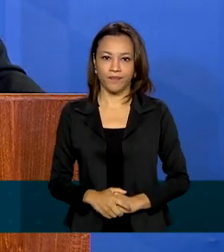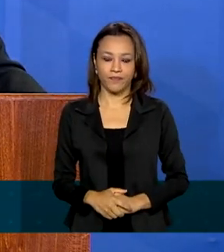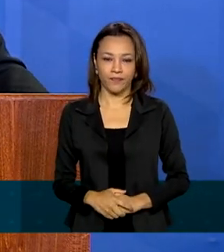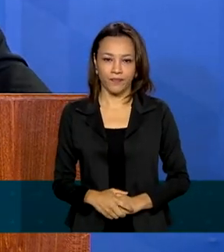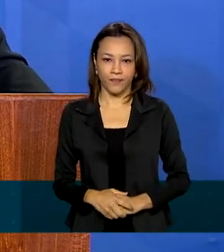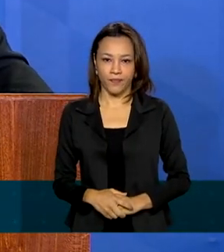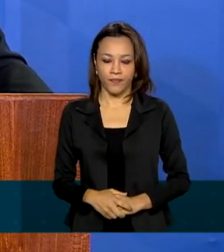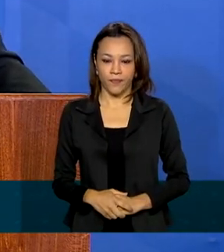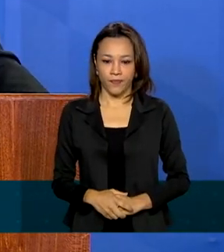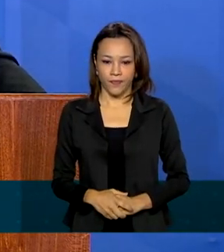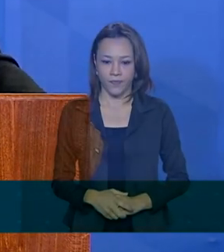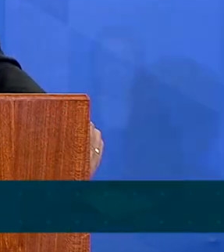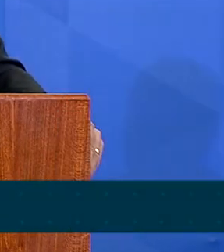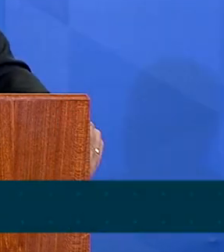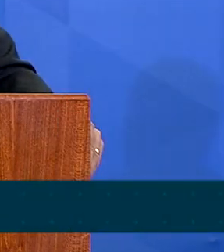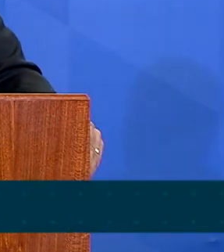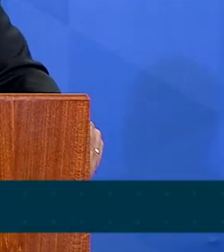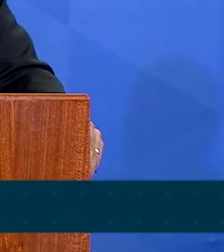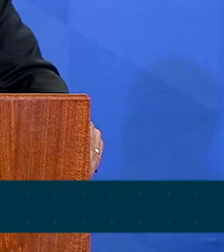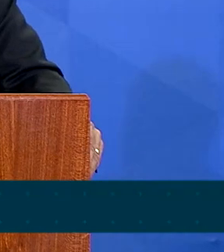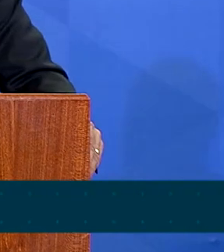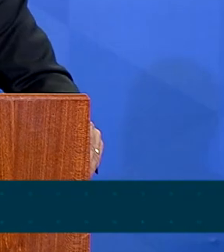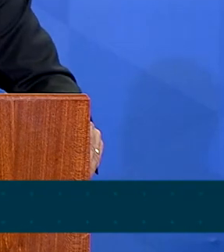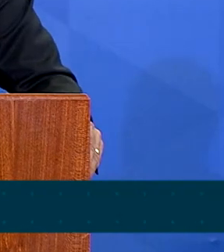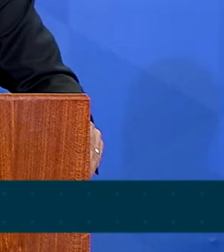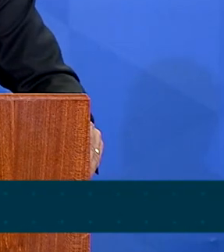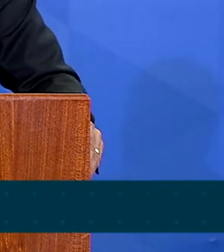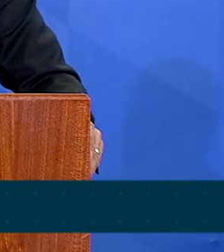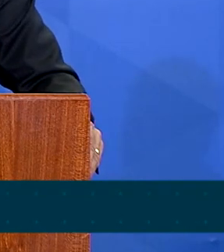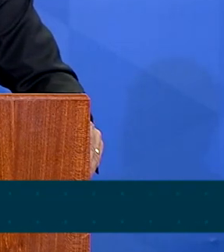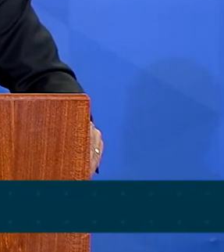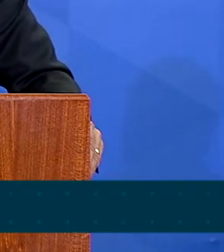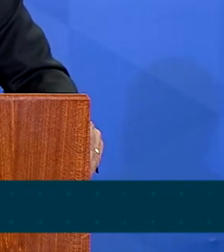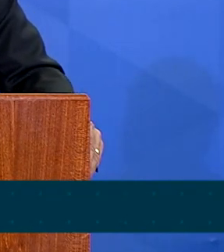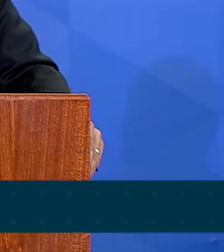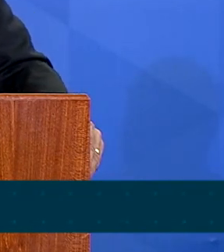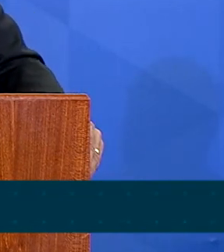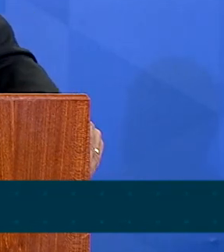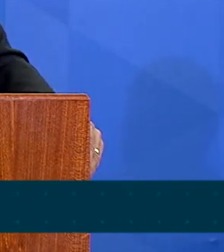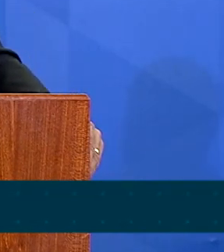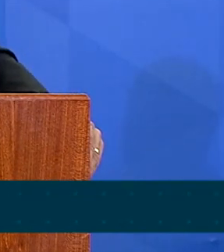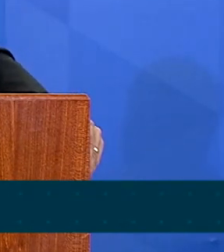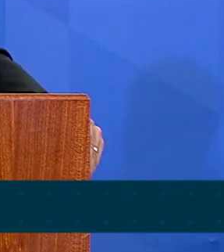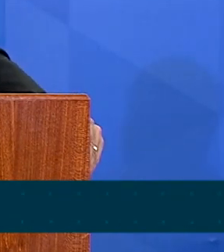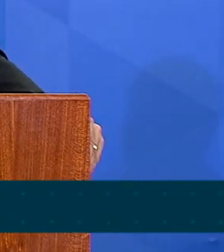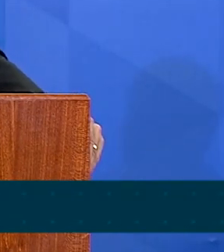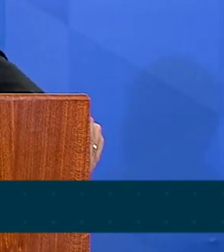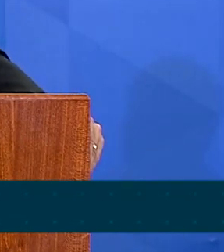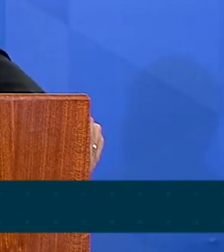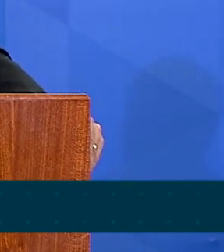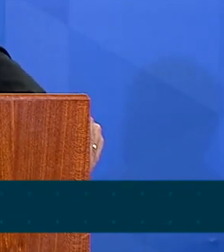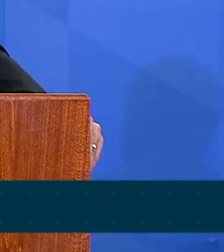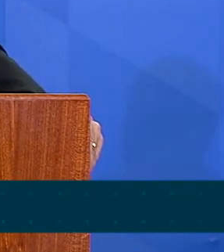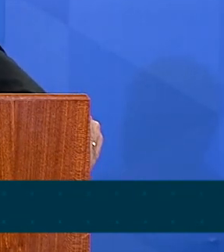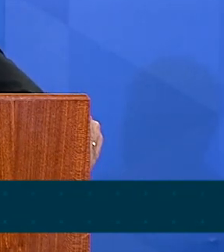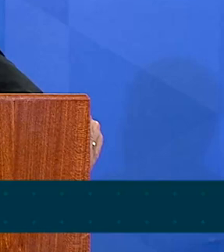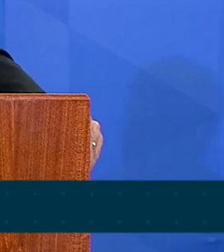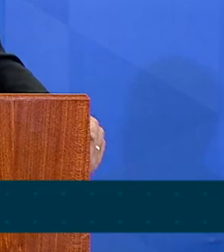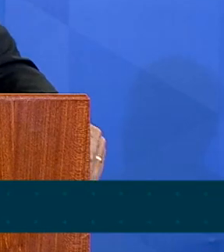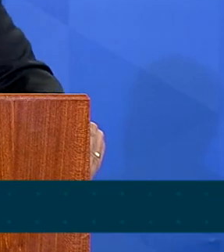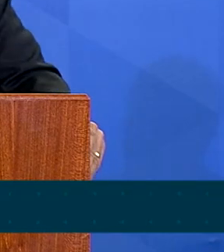certificada pela Anvisa, ela estará à disposição de todos no Brasil, de forma